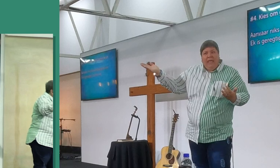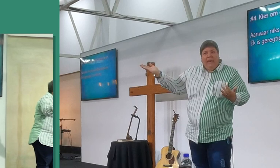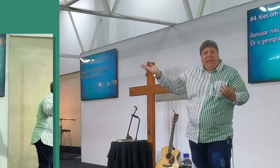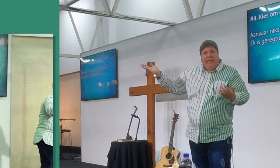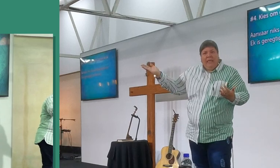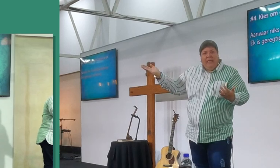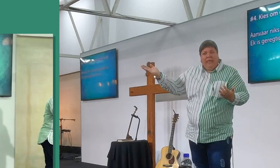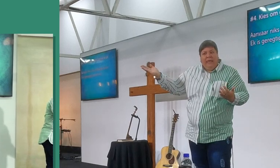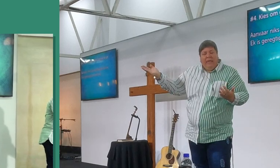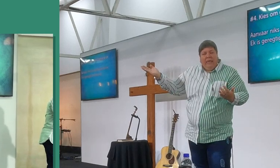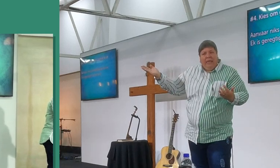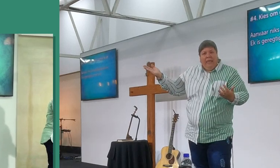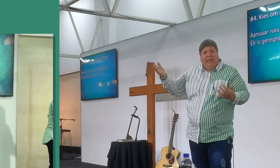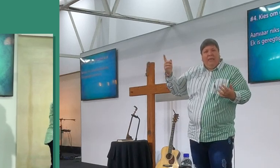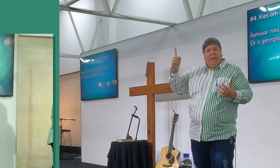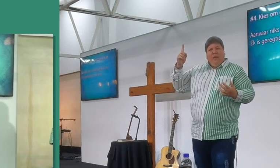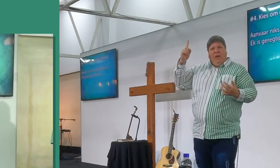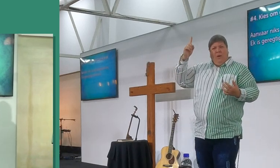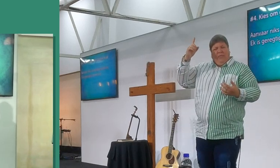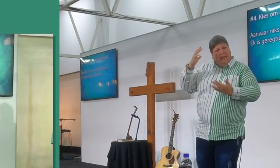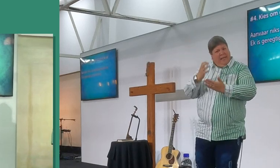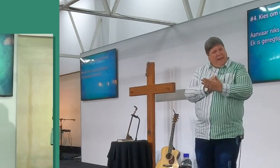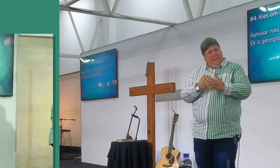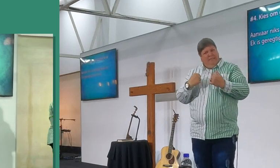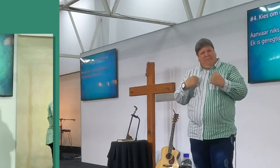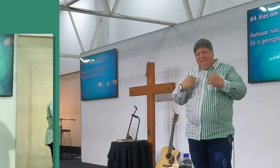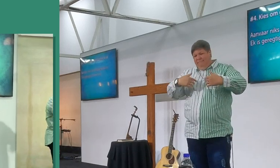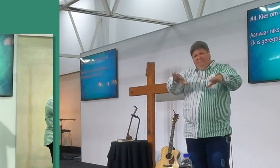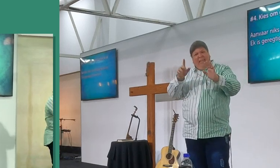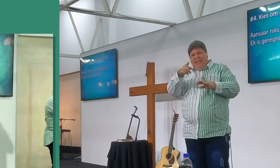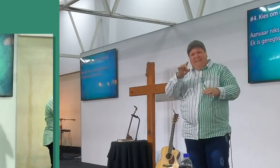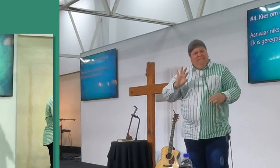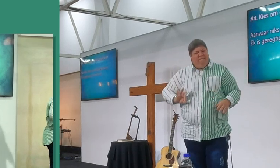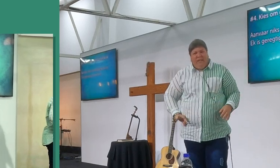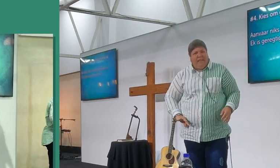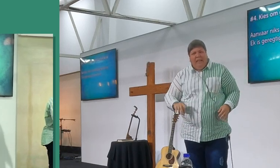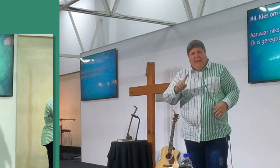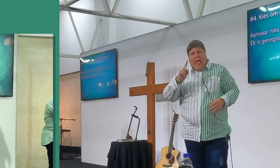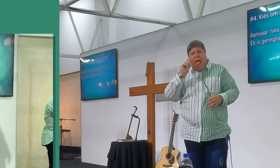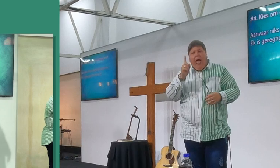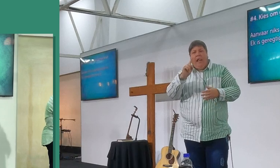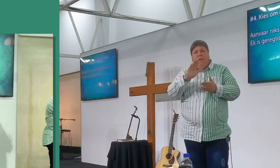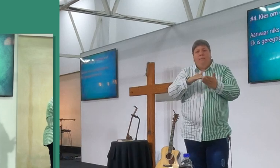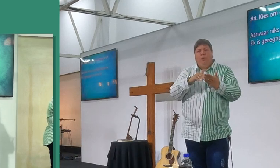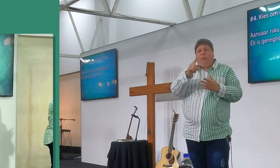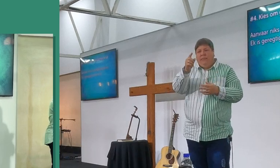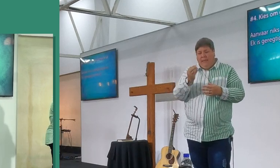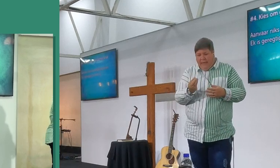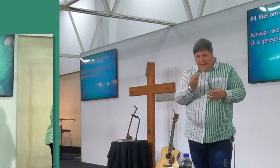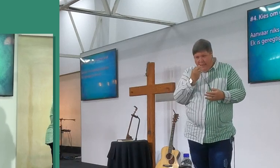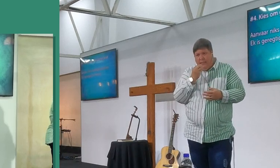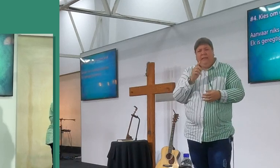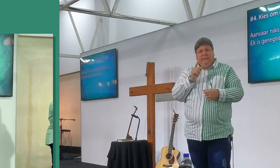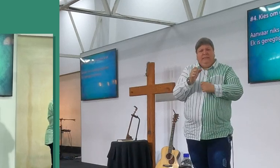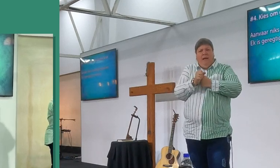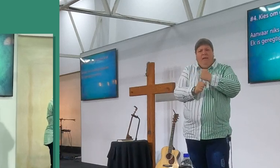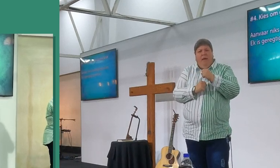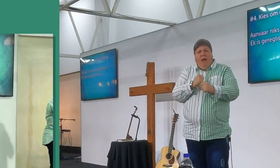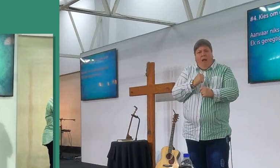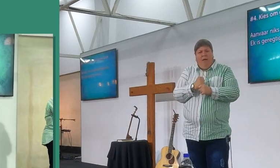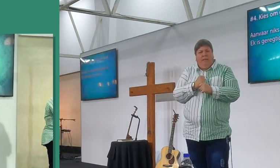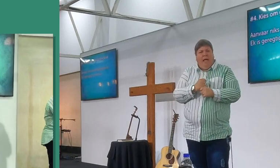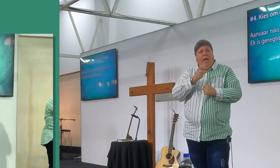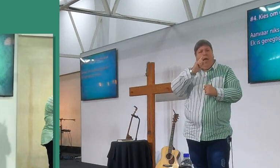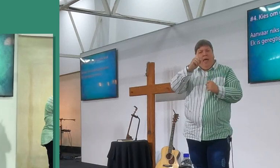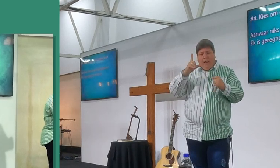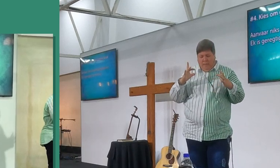dat Jesus is gekom en ons gerecht, en ons verdien het nie, ek verdien niks in die lewe nie, elke krimmeltje brood wat in hierdie life ingaan is genade, elke liewe ding wat